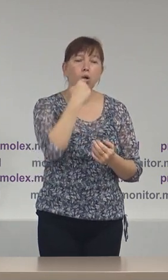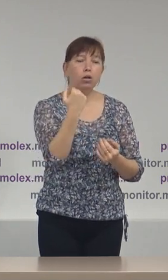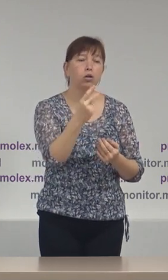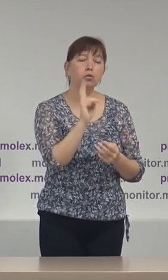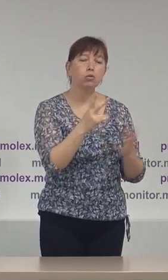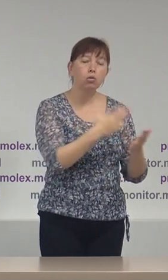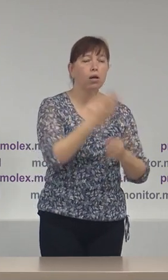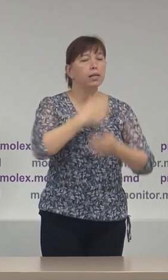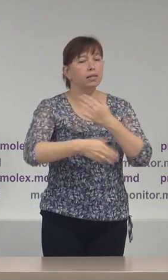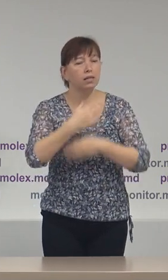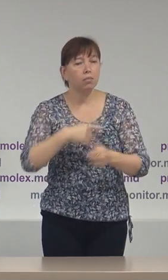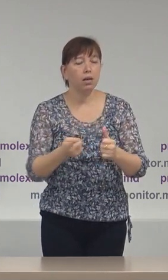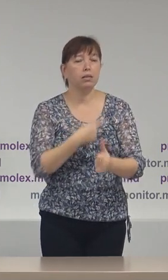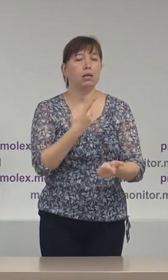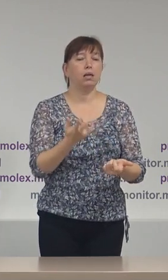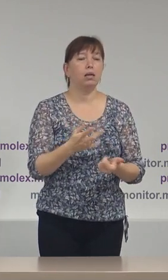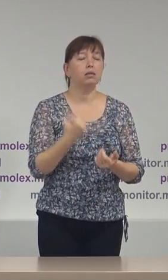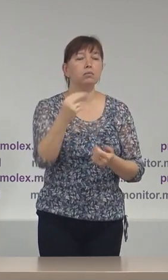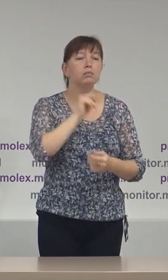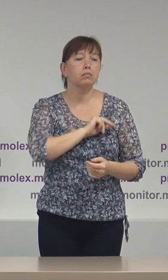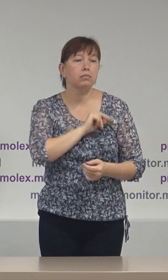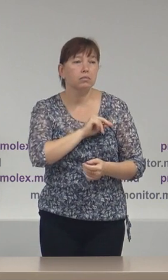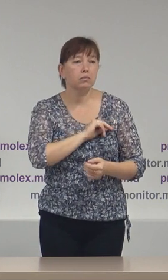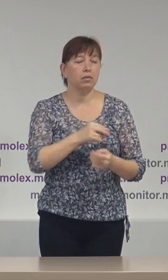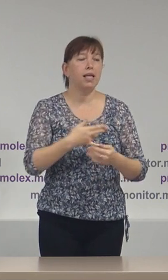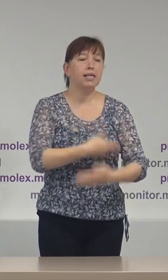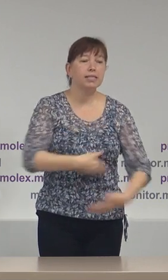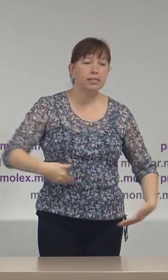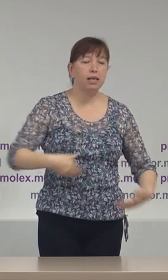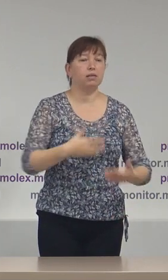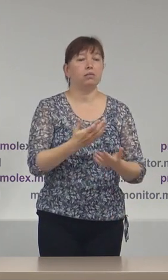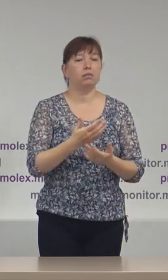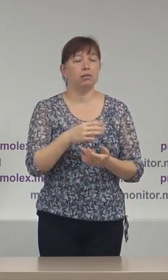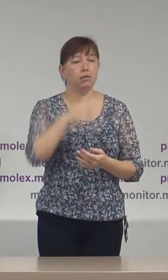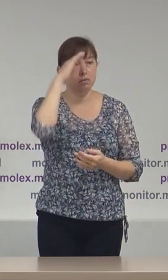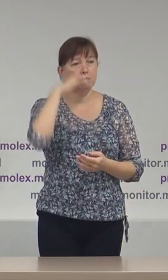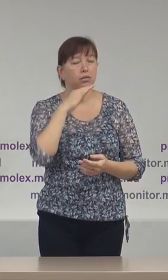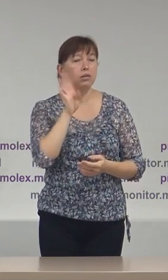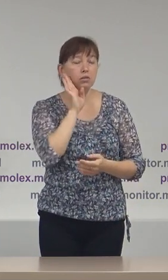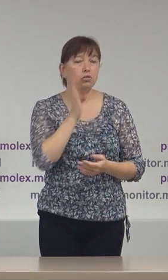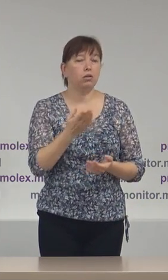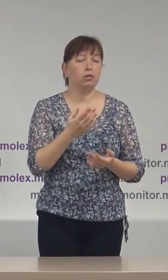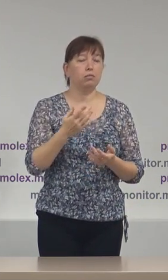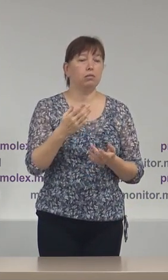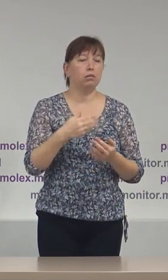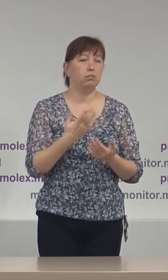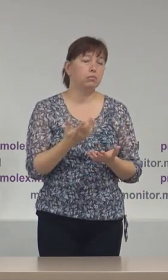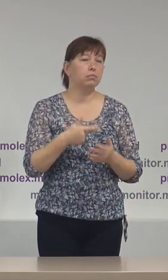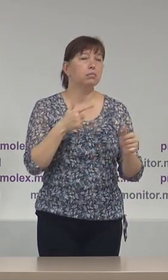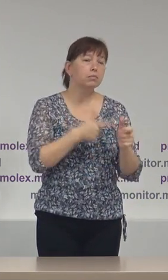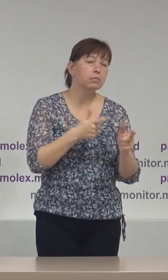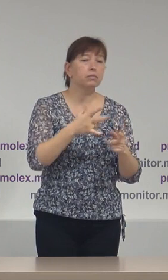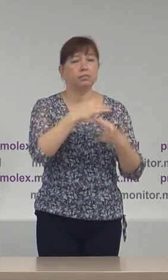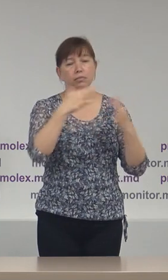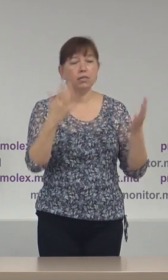dizabilități activități profesionale sex gen religie orientare sexuală sau expunerea